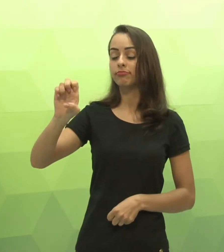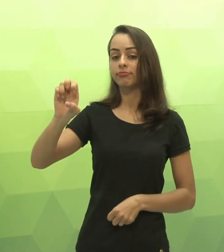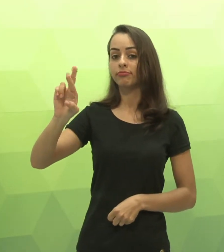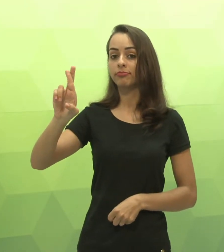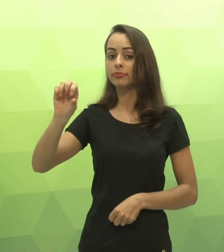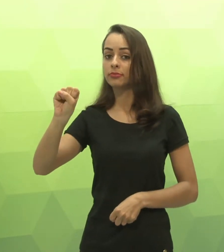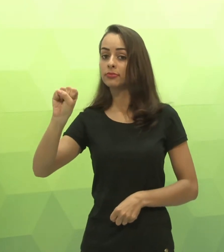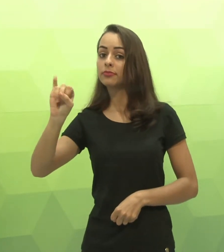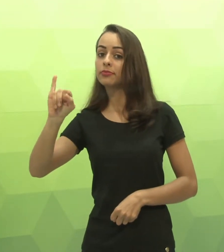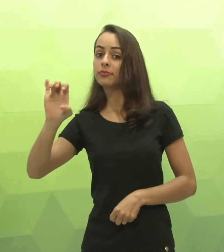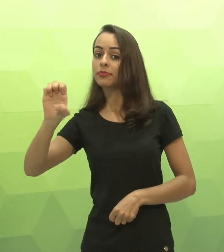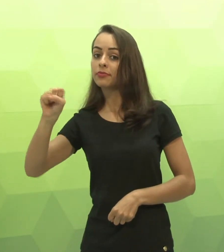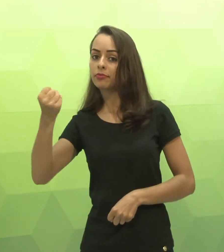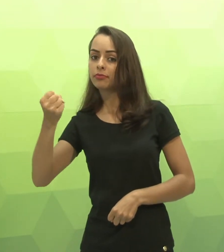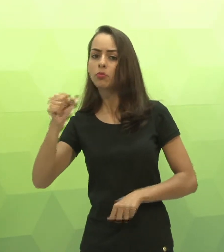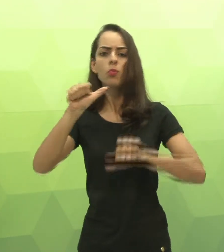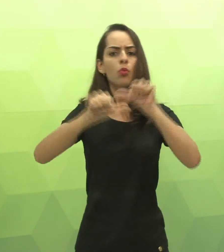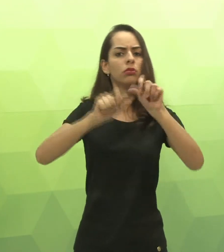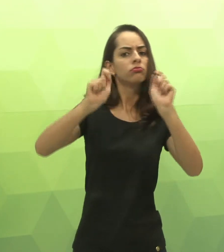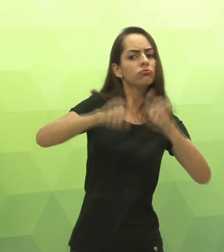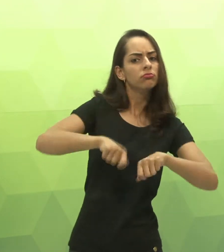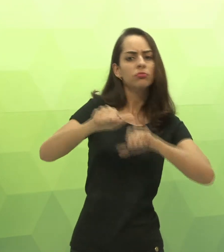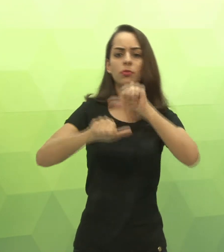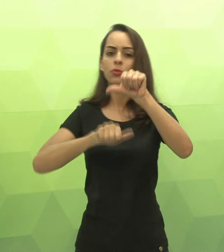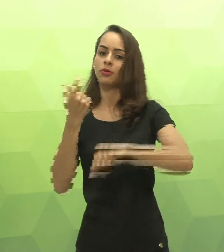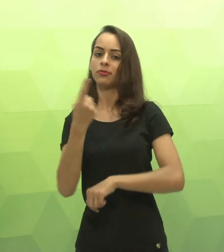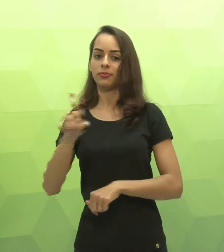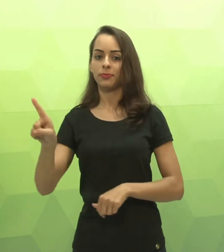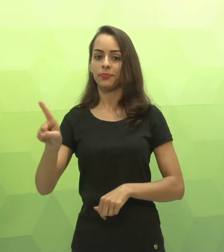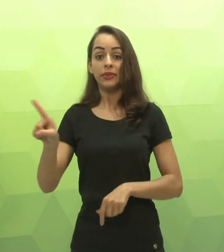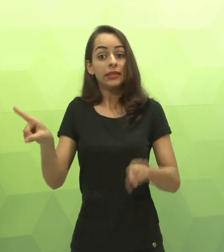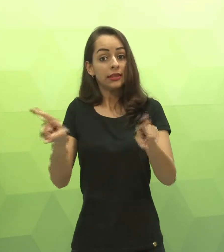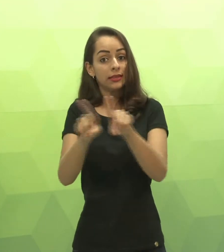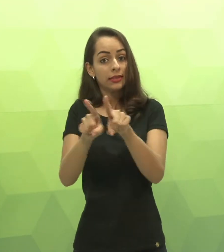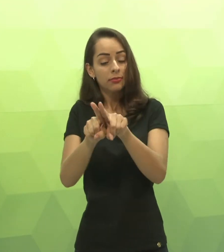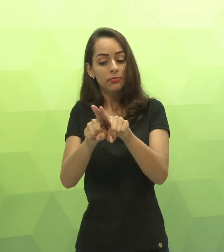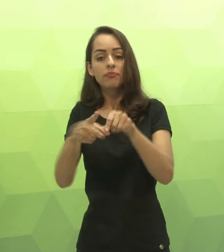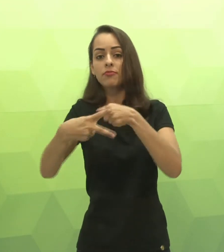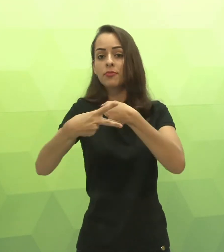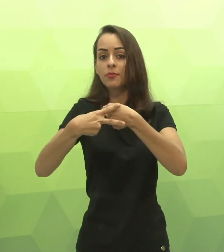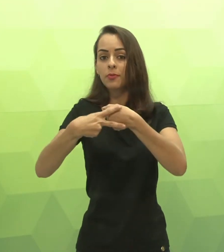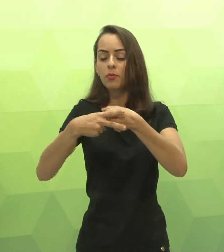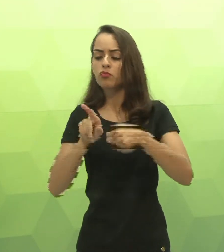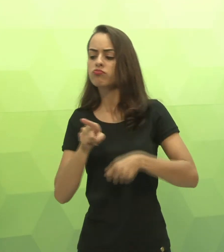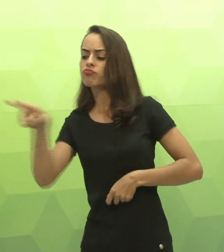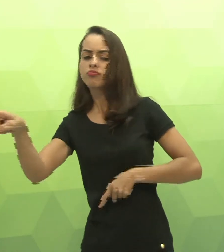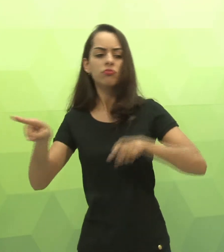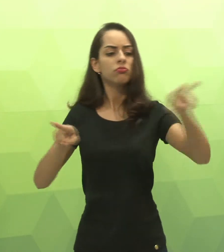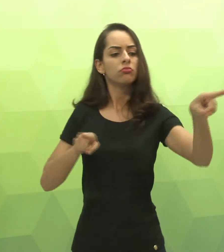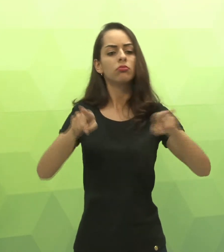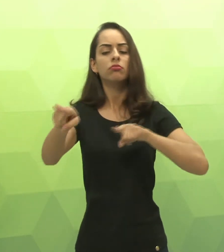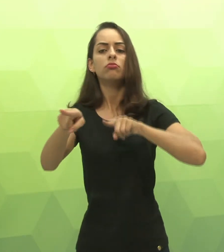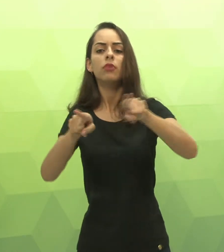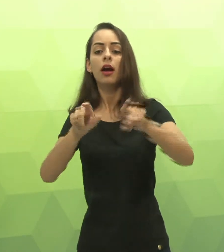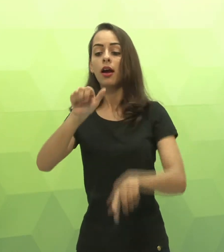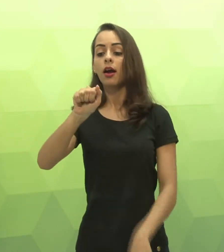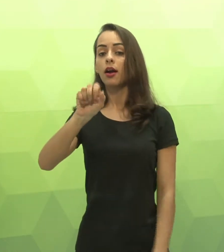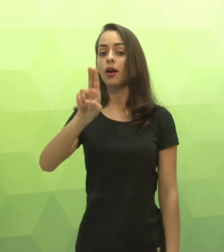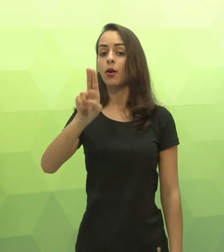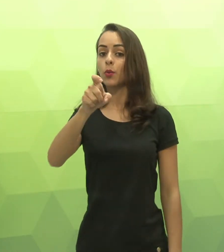sujeito, verbo, objeto, ou quando não pode. Também estudaremos o uso do auxiliar, quando nós apontamos durante a sinalização. E também